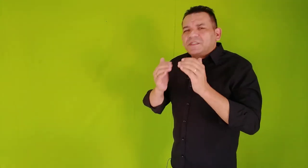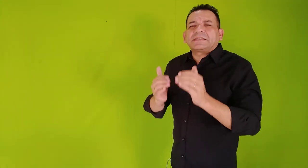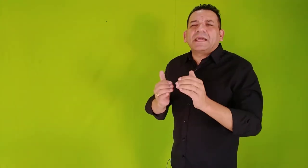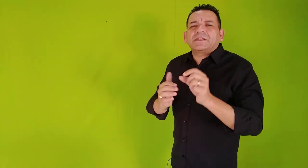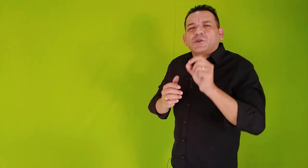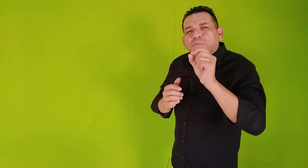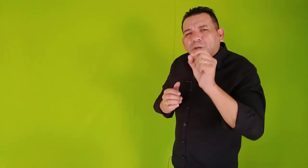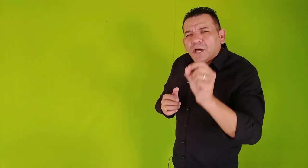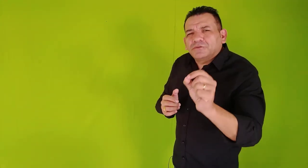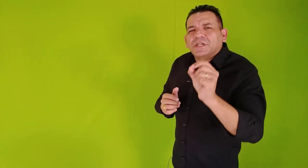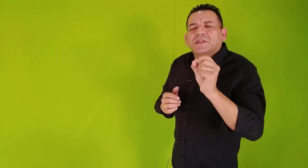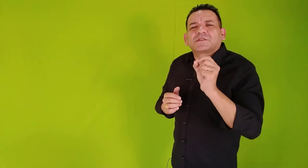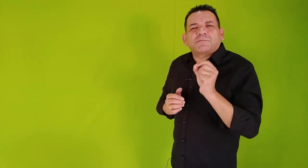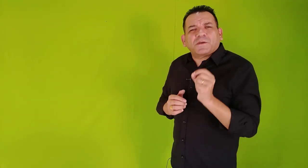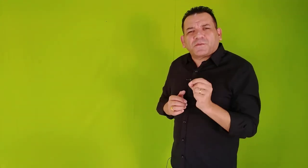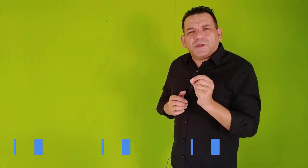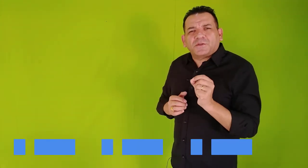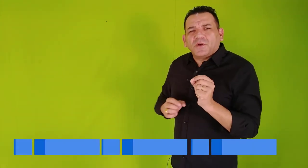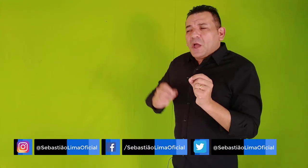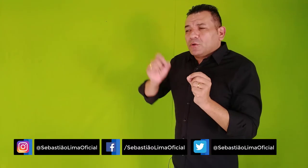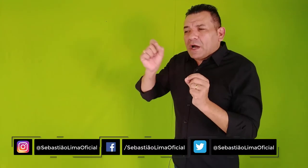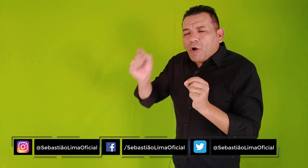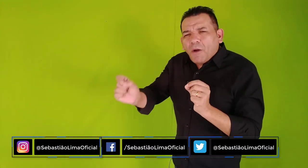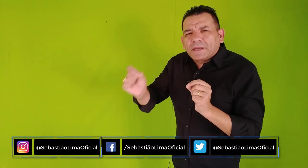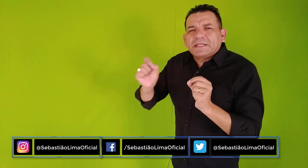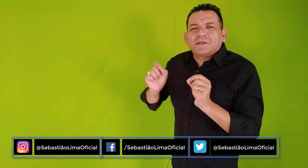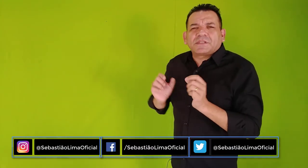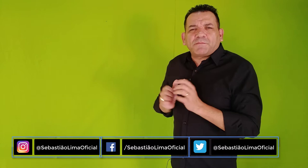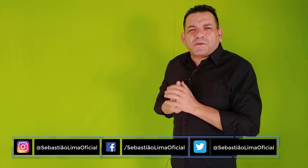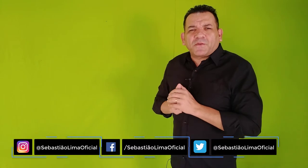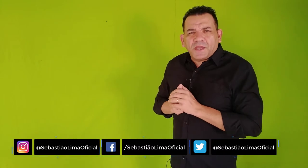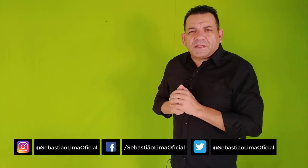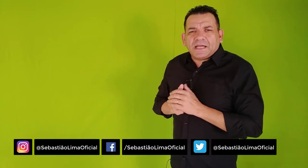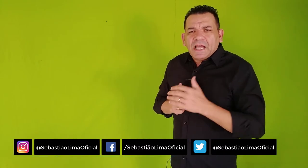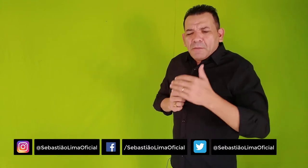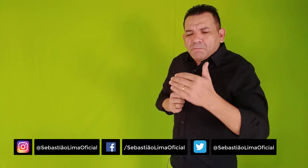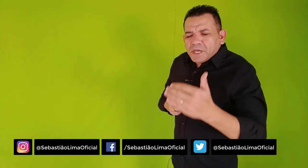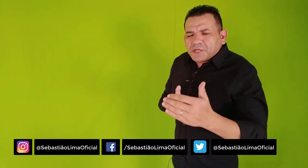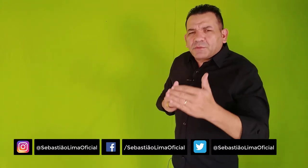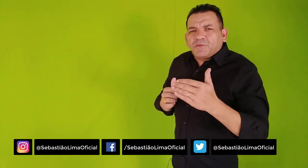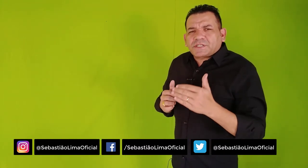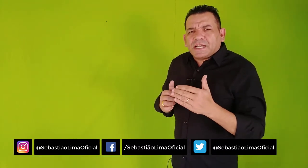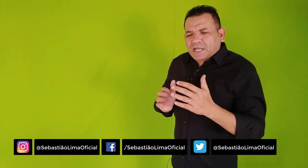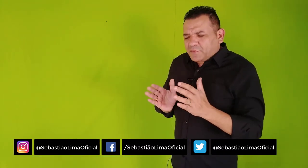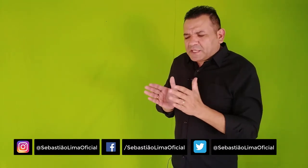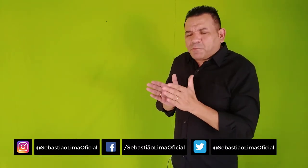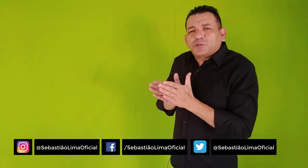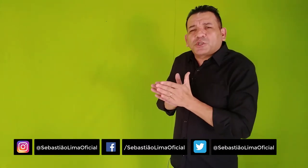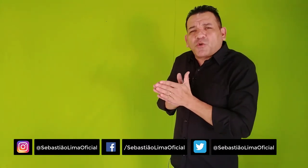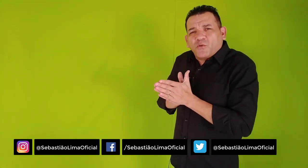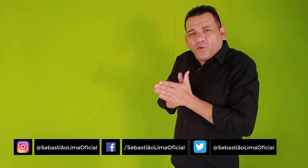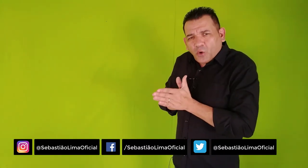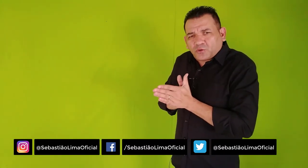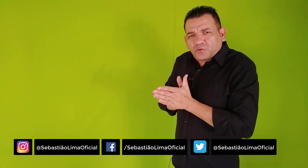entende que o plano de Deus é perfeito, quando a obra de Deus é perfeita, mesmo que você atravesse por desconforto,